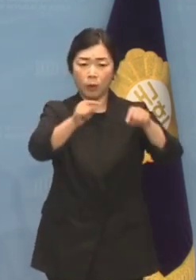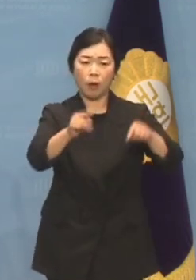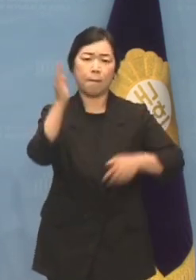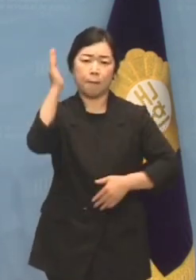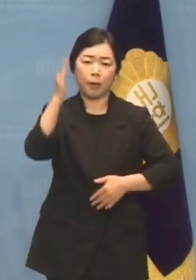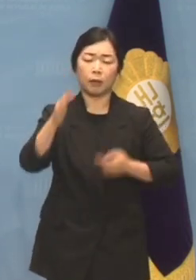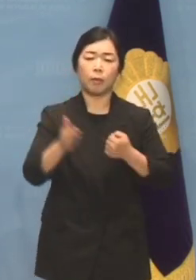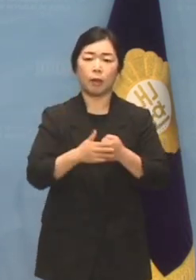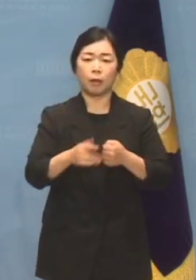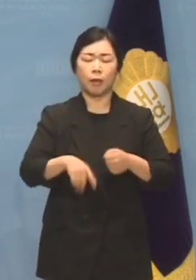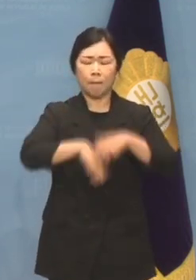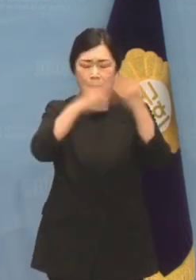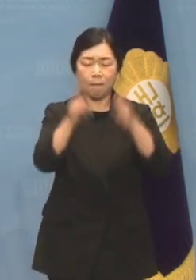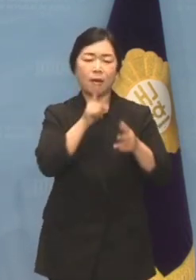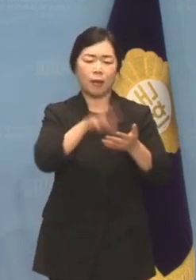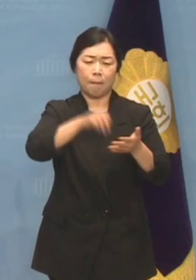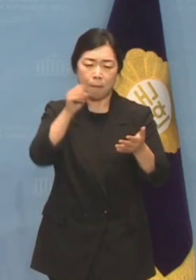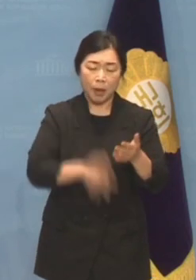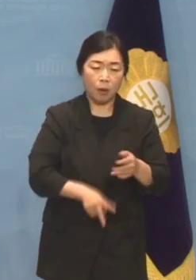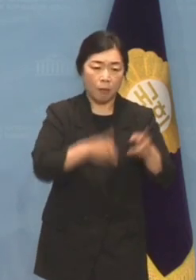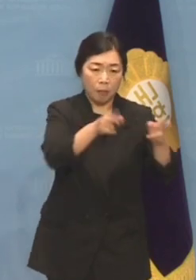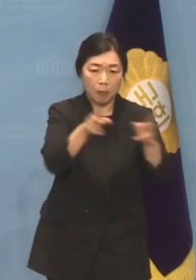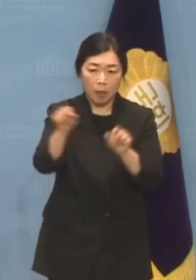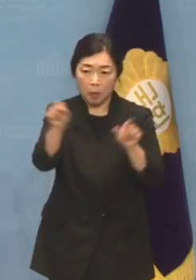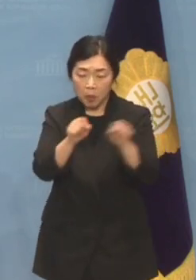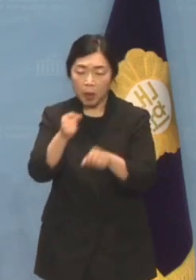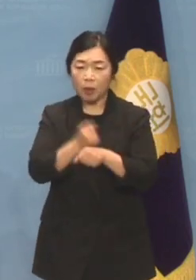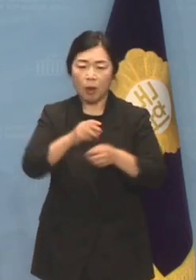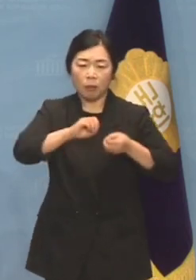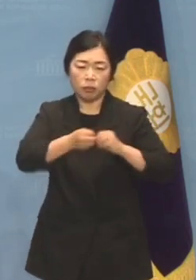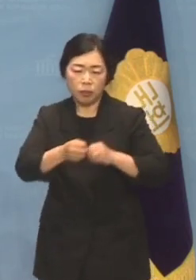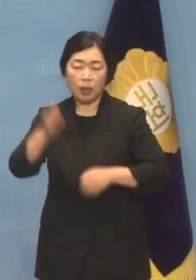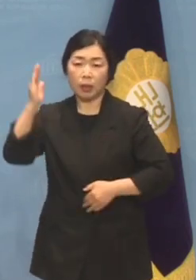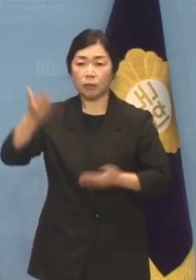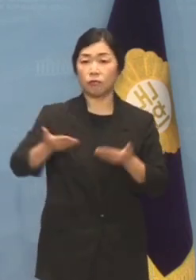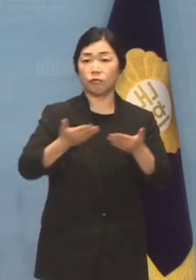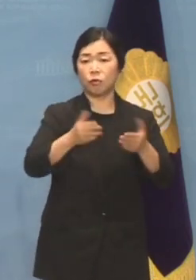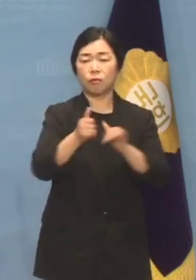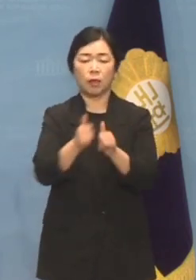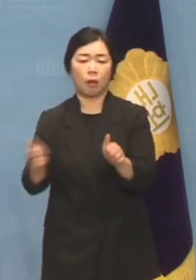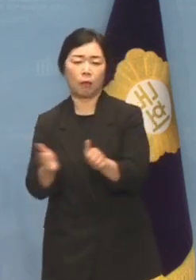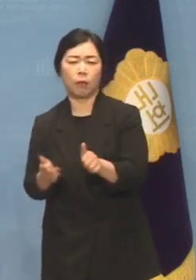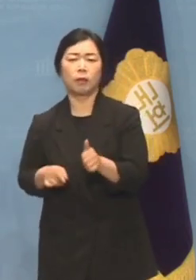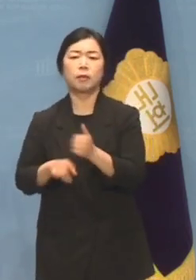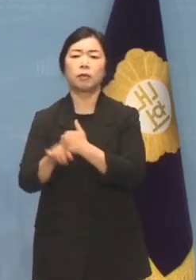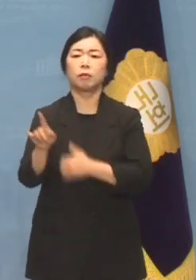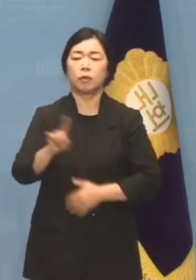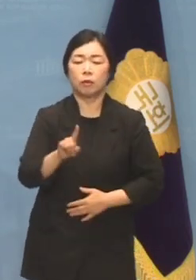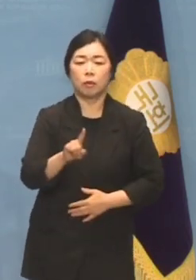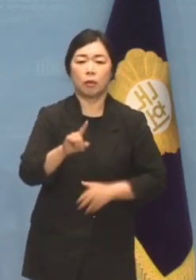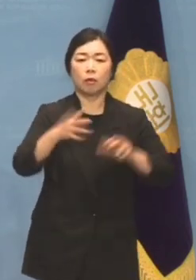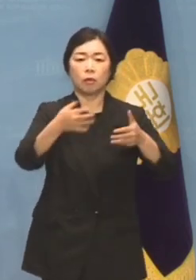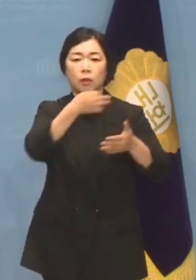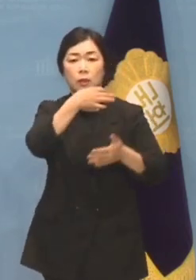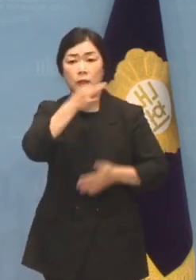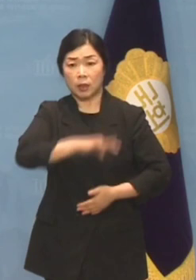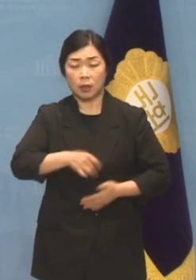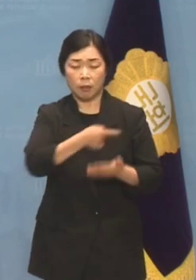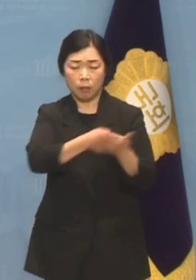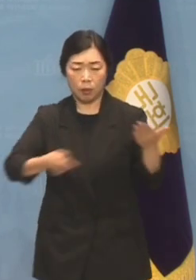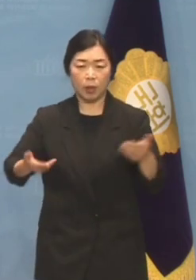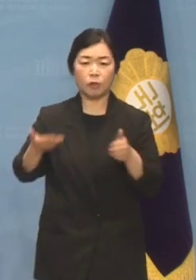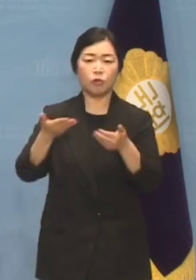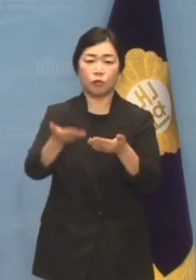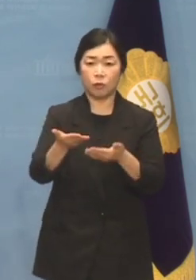앞뒤 맥락을 잘라 왜곡하고 비트로 공격하면서 국민을 선동하는 것은 국익을 내팽개치는